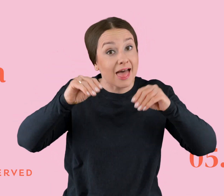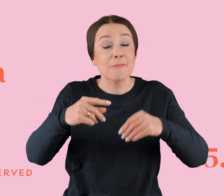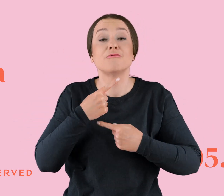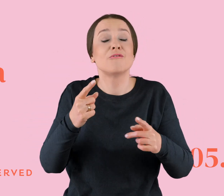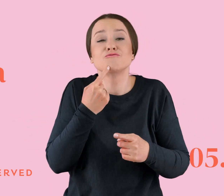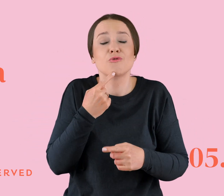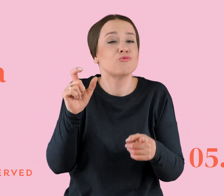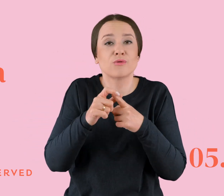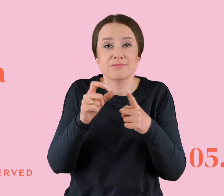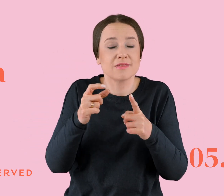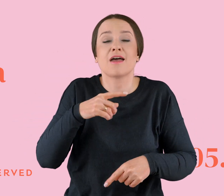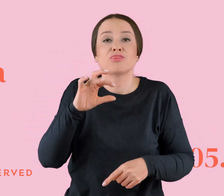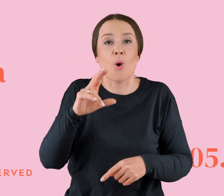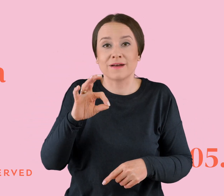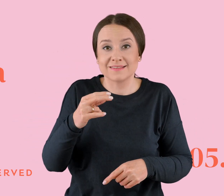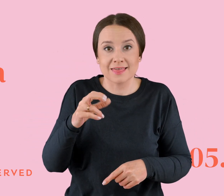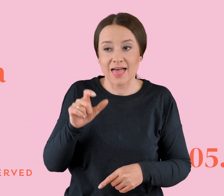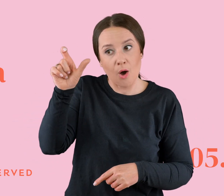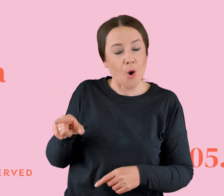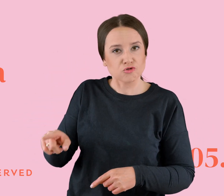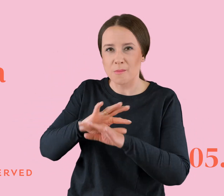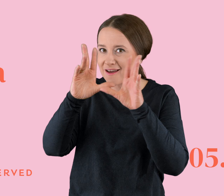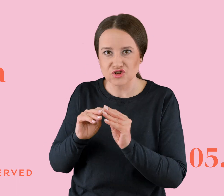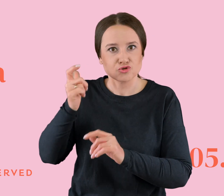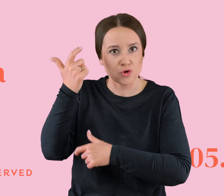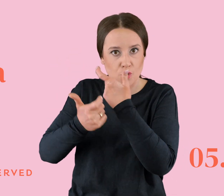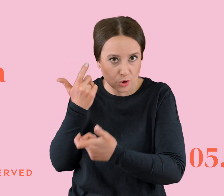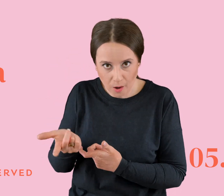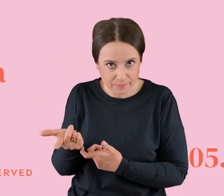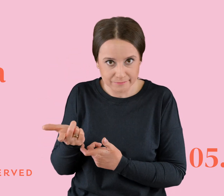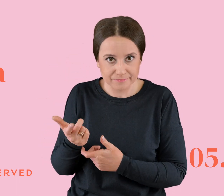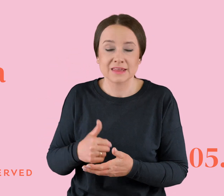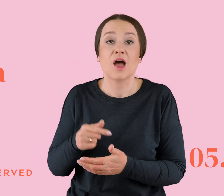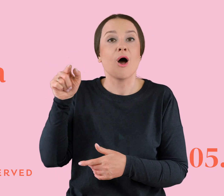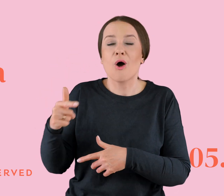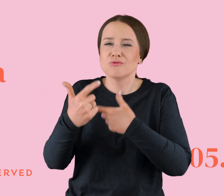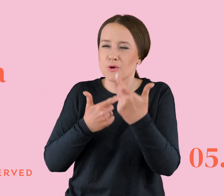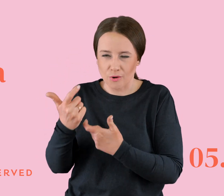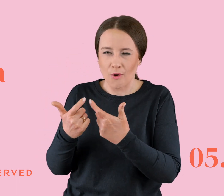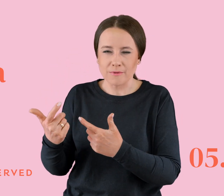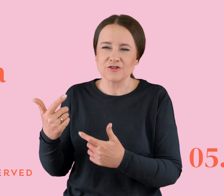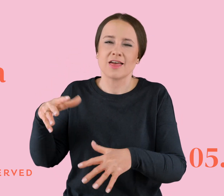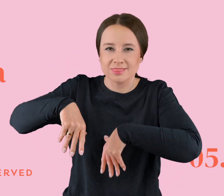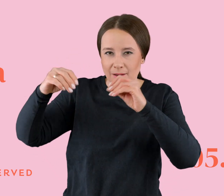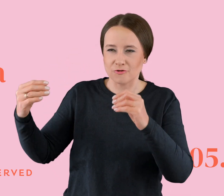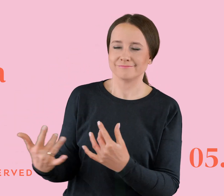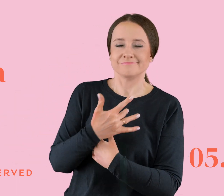No jest to osoba, która wszystkim tym, co robi, ona sprawia, że najpierw nas w sobie zakochuje, tam owija sobie nas